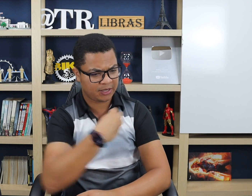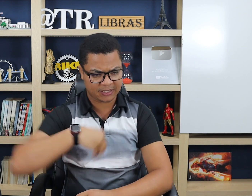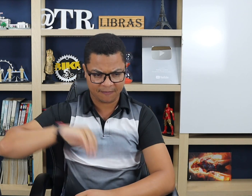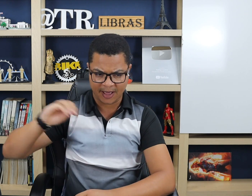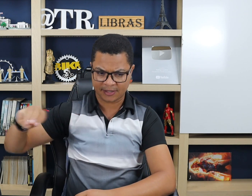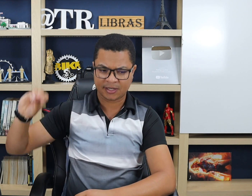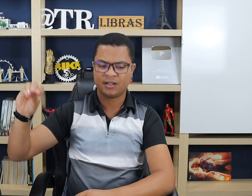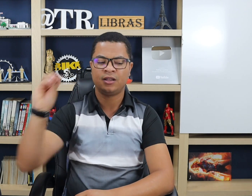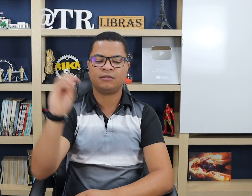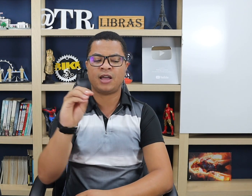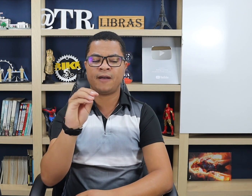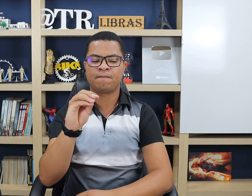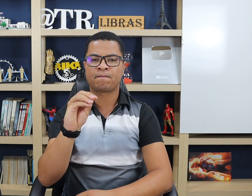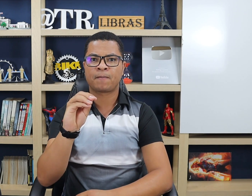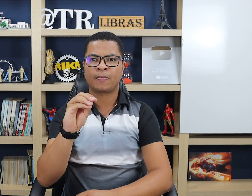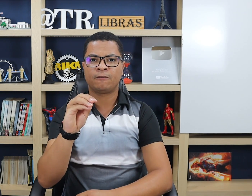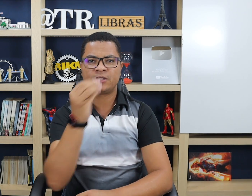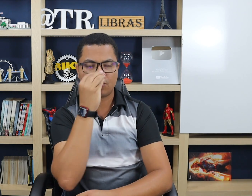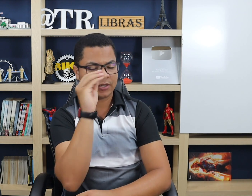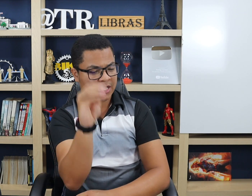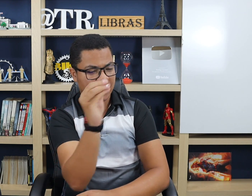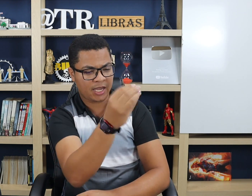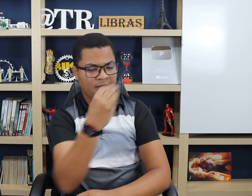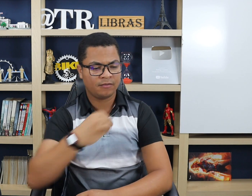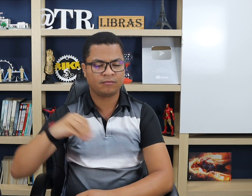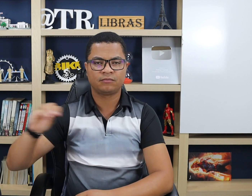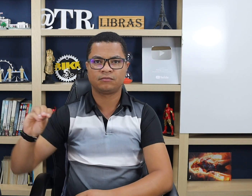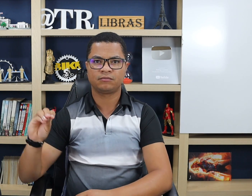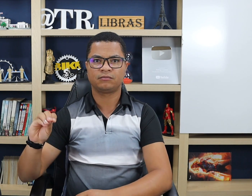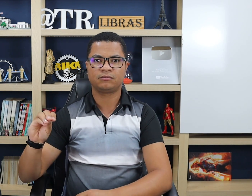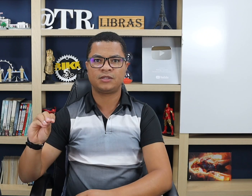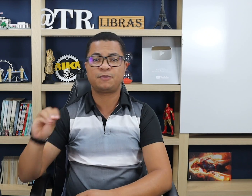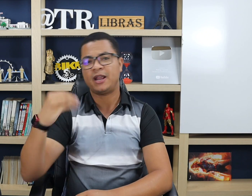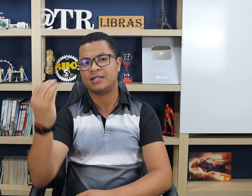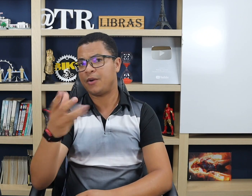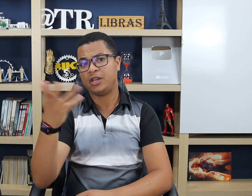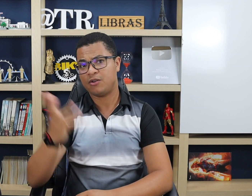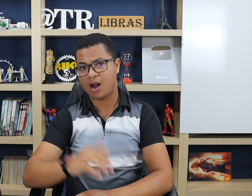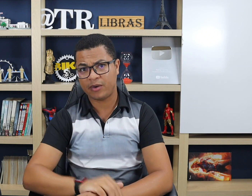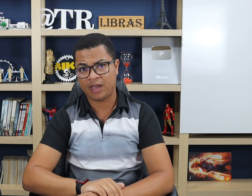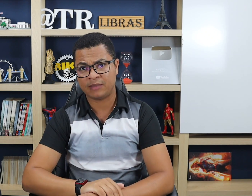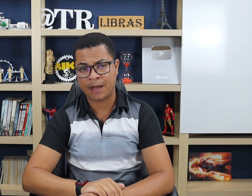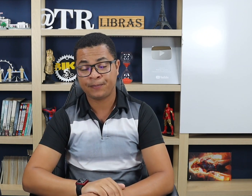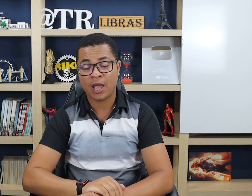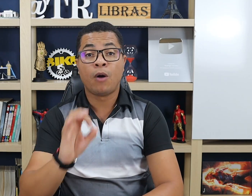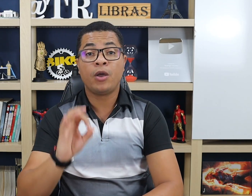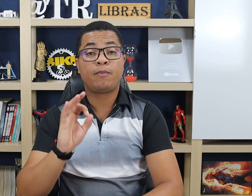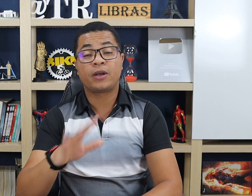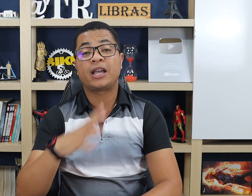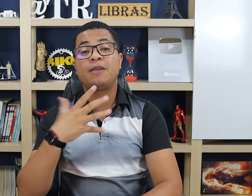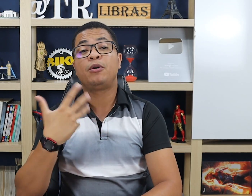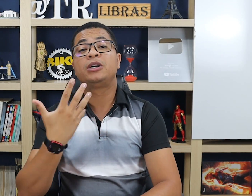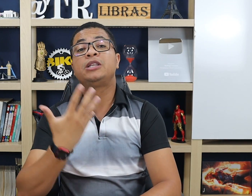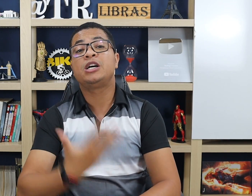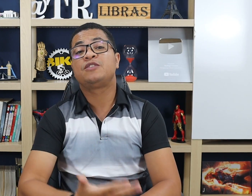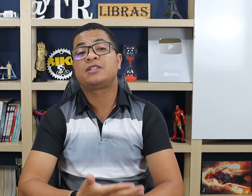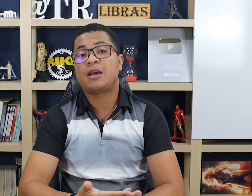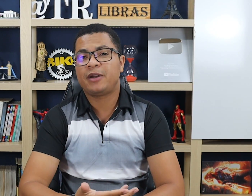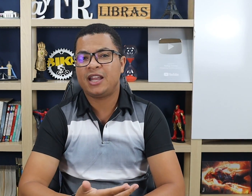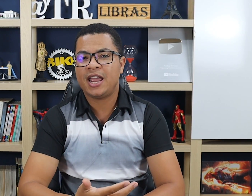que você faça, tá? Você consegue aí desprezar ou ignorar alguém, tá? Bom, e por que que é importante você aprender